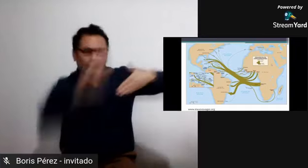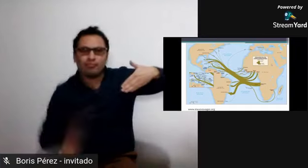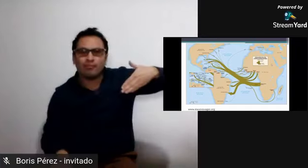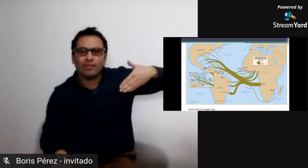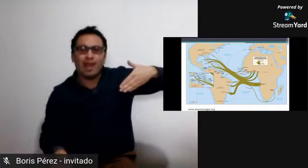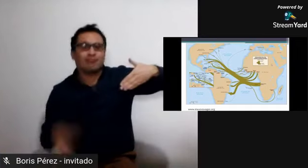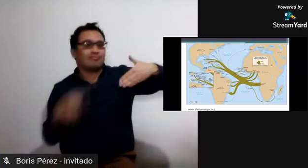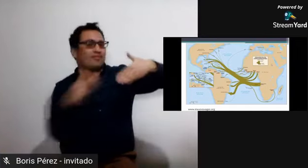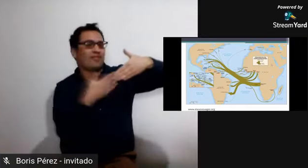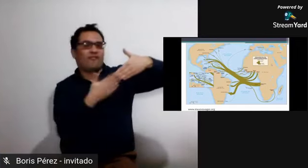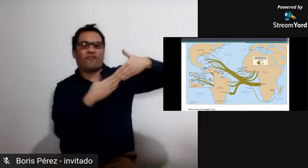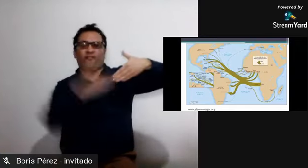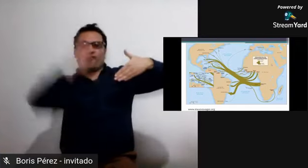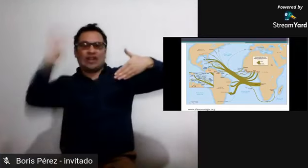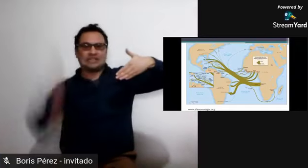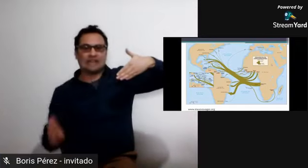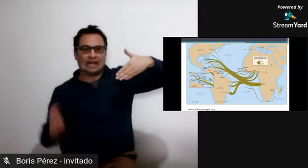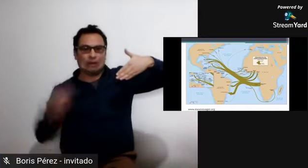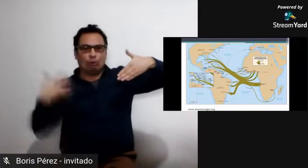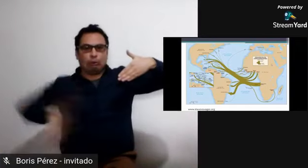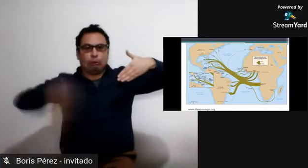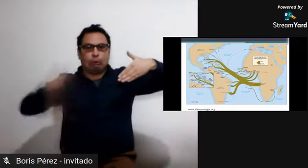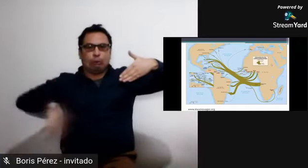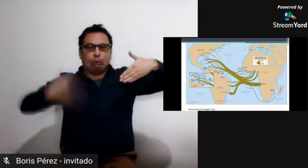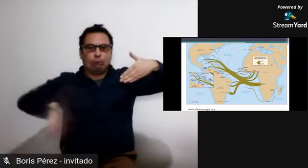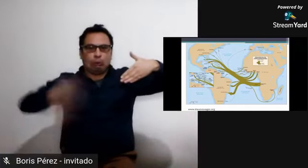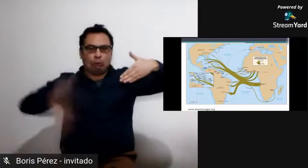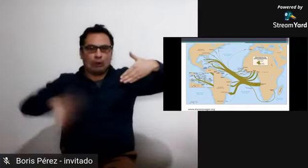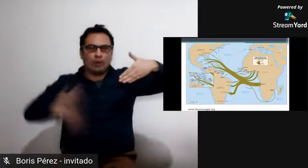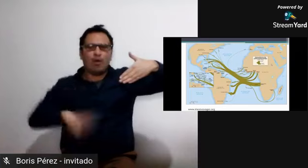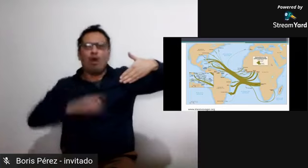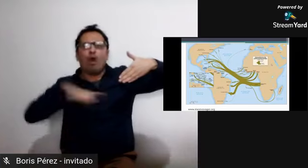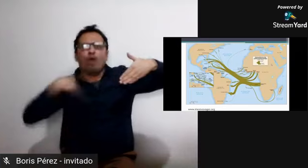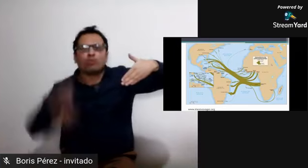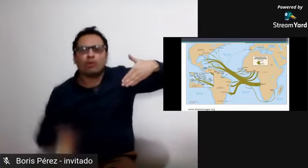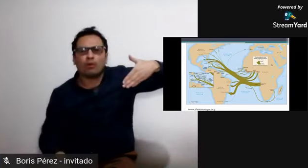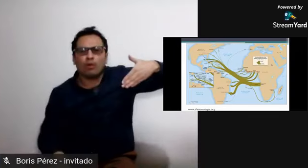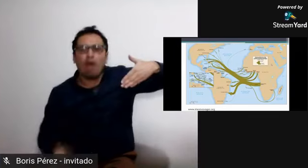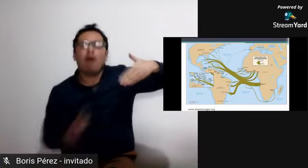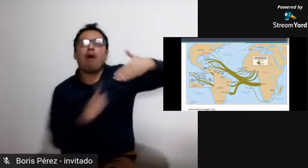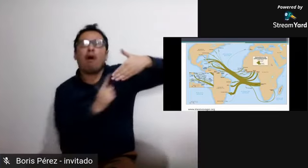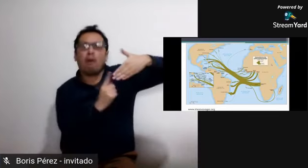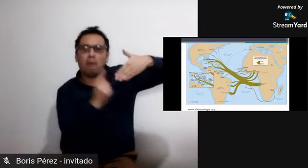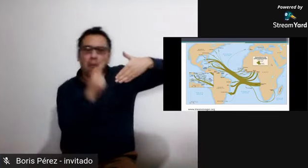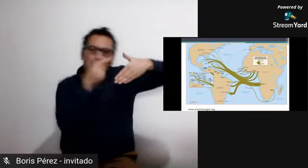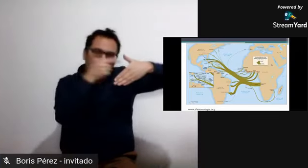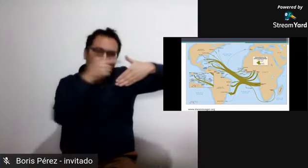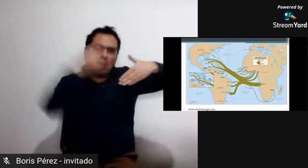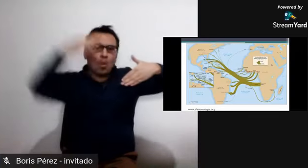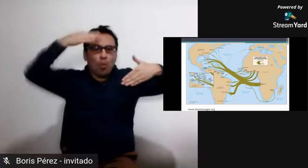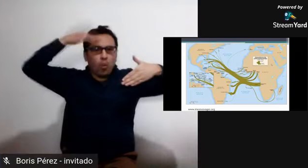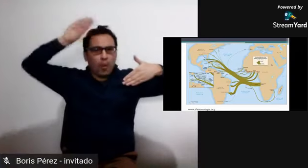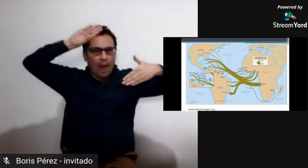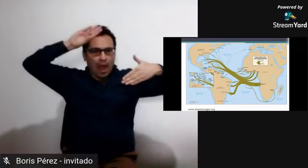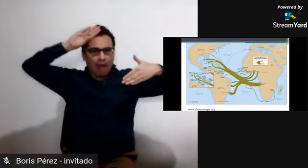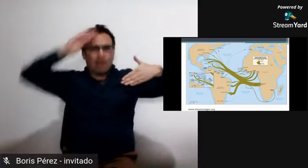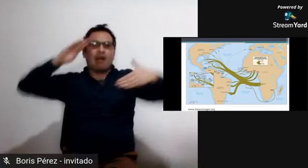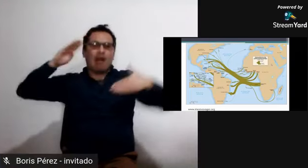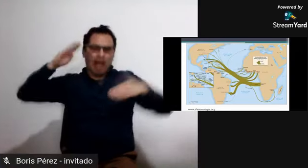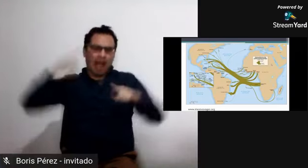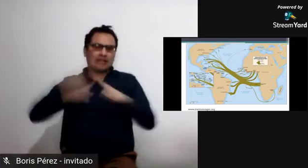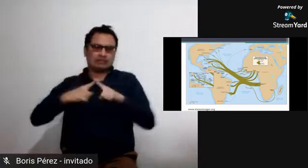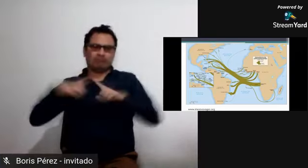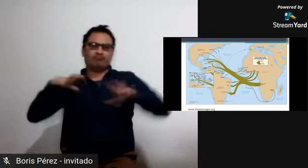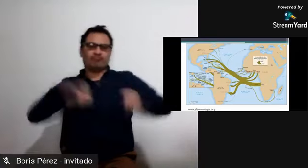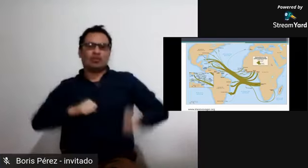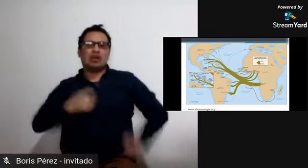traídos a américa se concentra especialmente en brasil en donde existe la gran mayoría de personas o